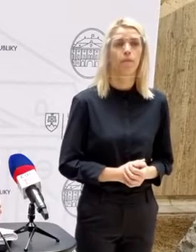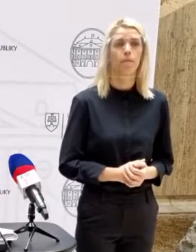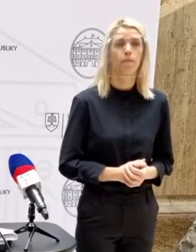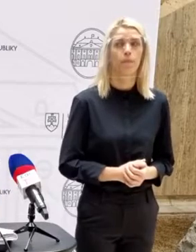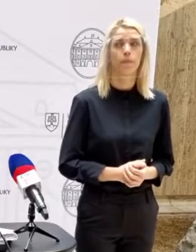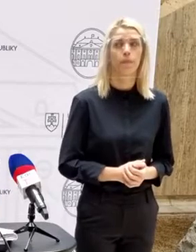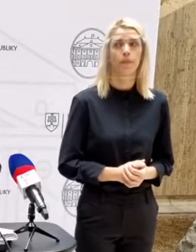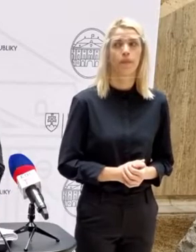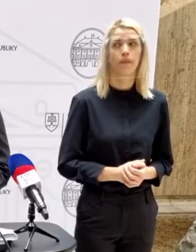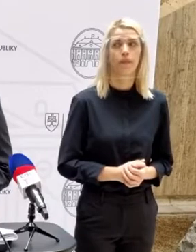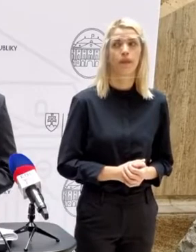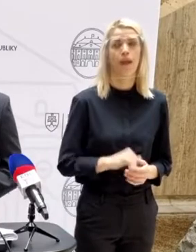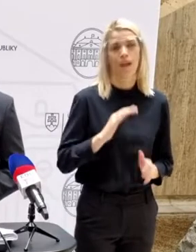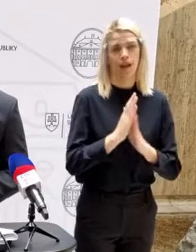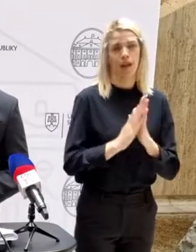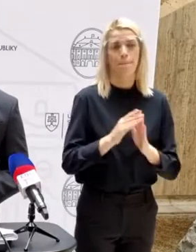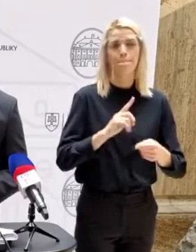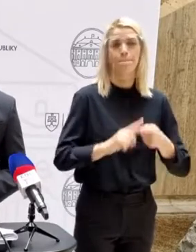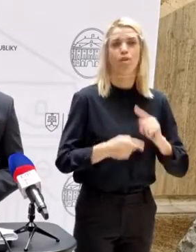Ďakujem.